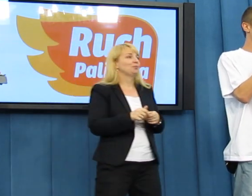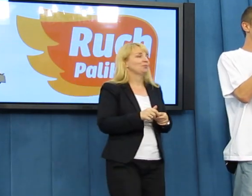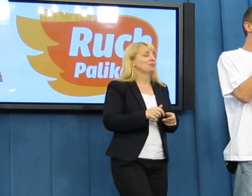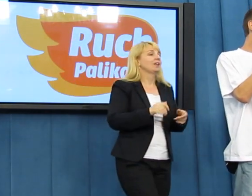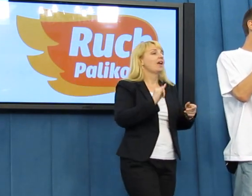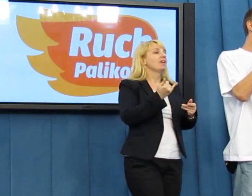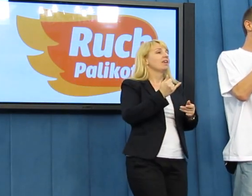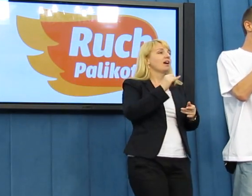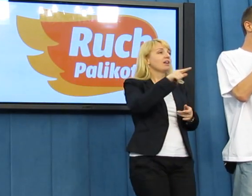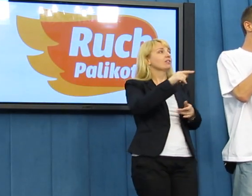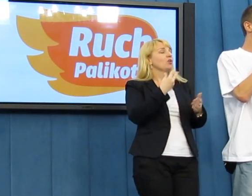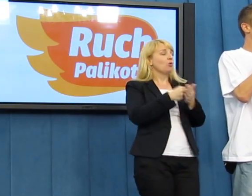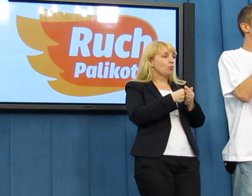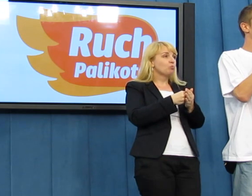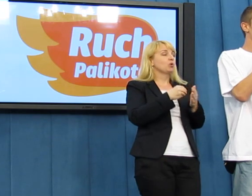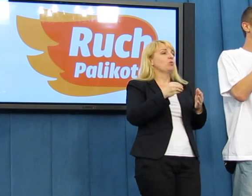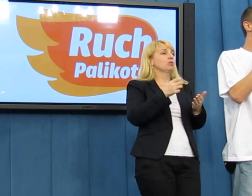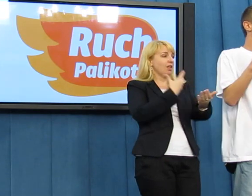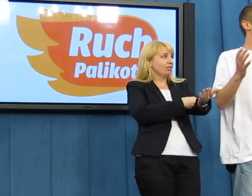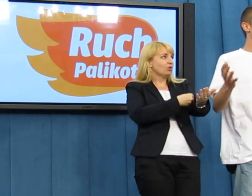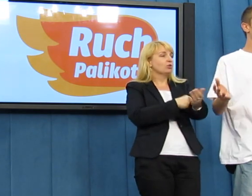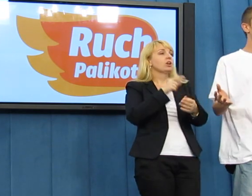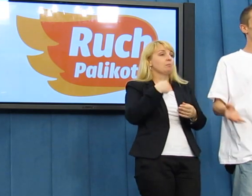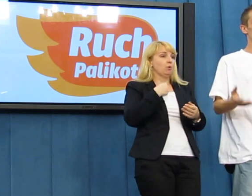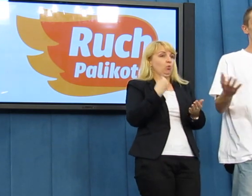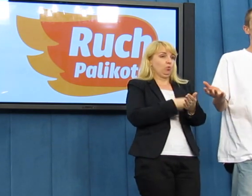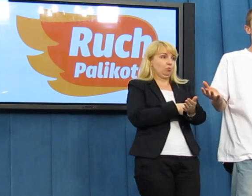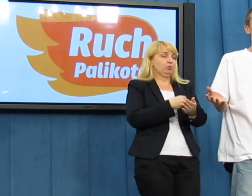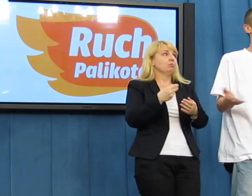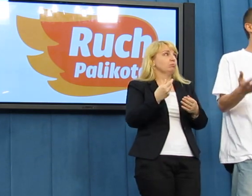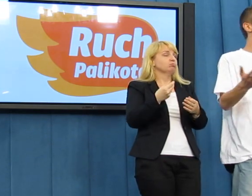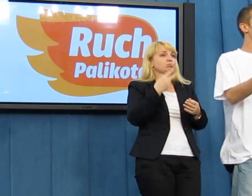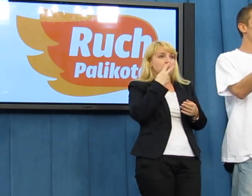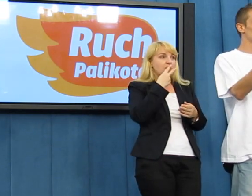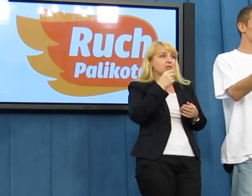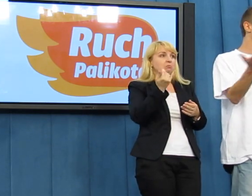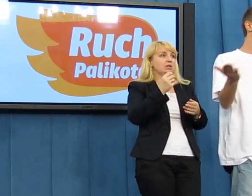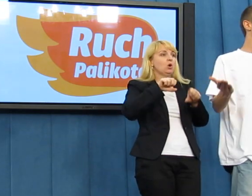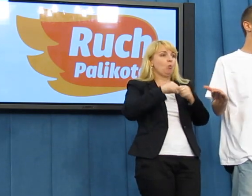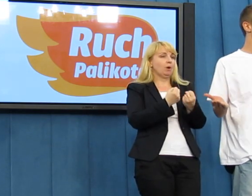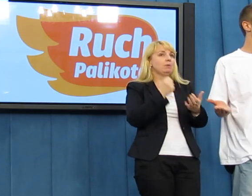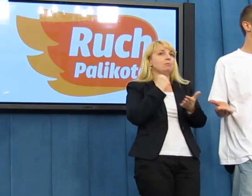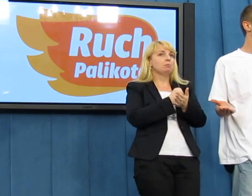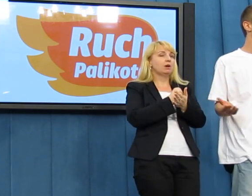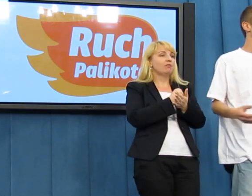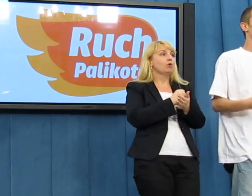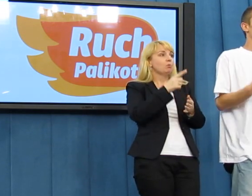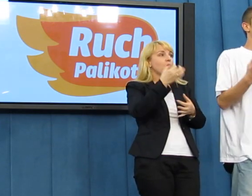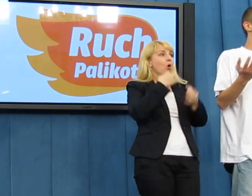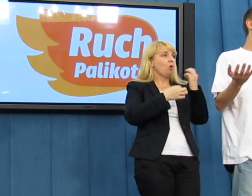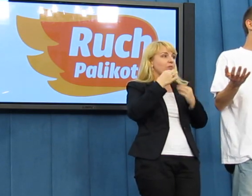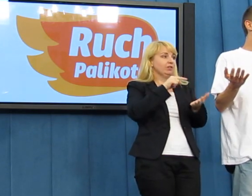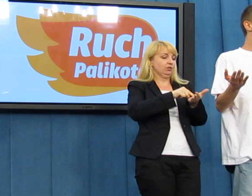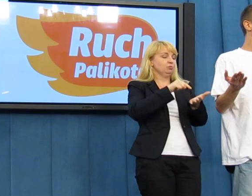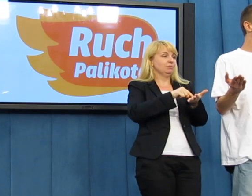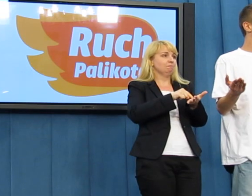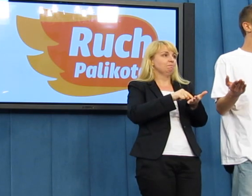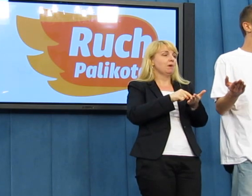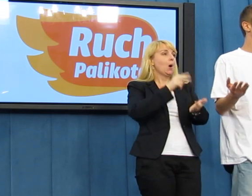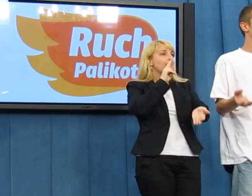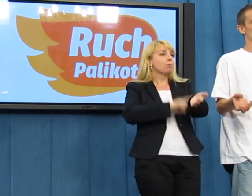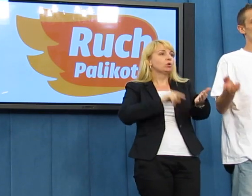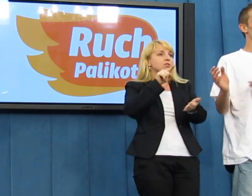kupowania marihuanu u jednego z tych plantatorów. Wiadomo, my kupujemy marihuanę, palimy ją, łamiemy to prawo, przed chwilą o tym mówiliśmy. Policja to